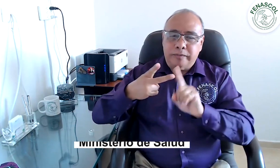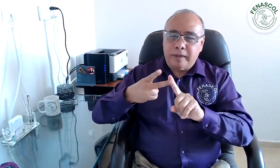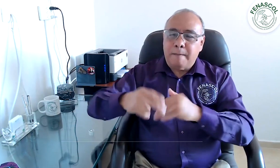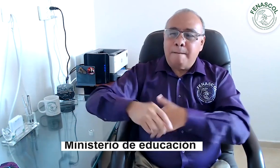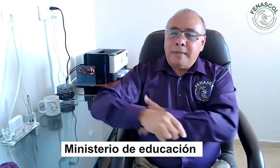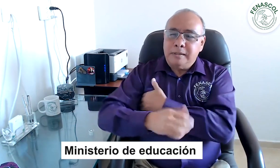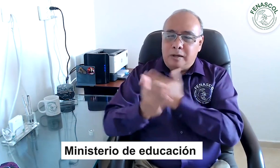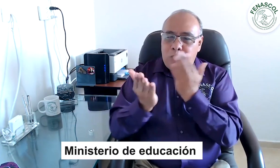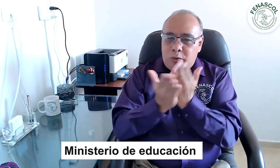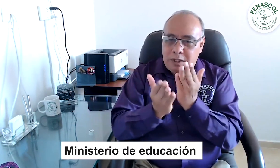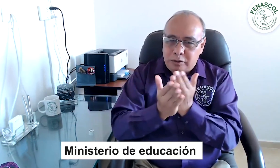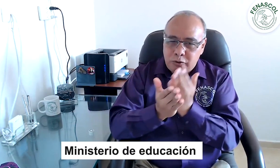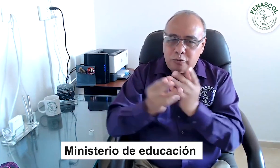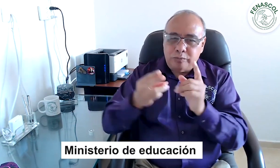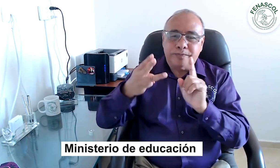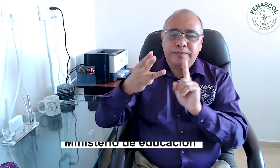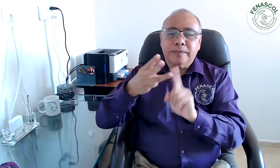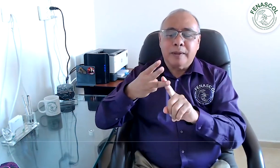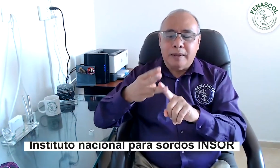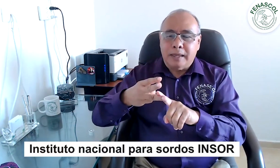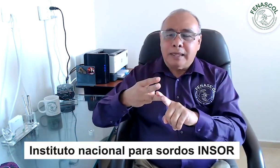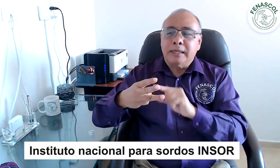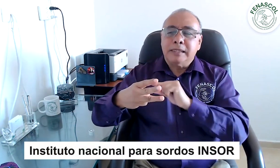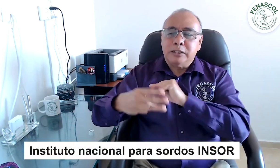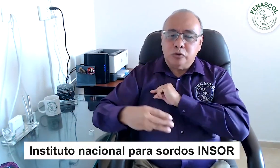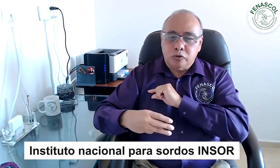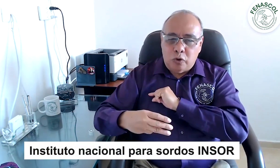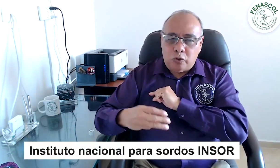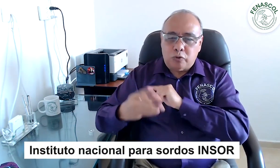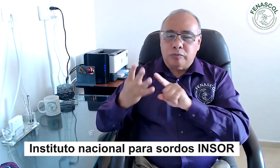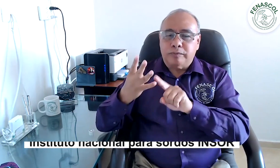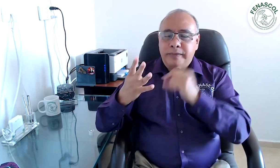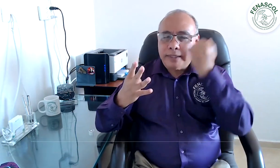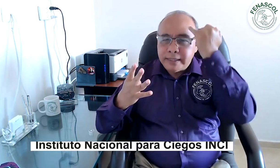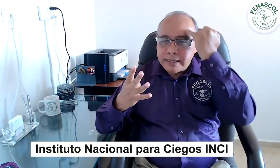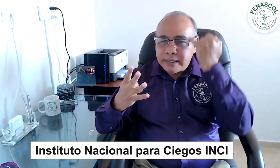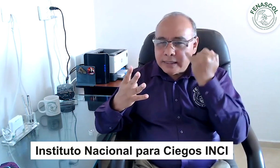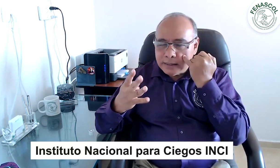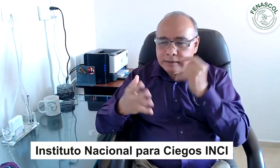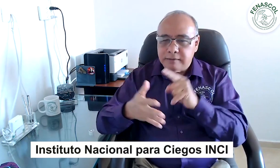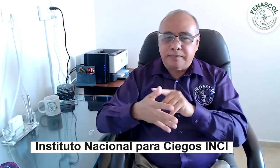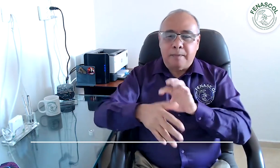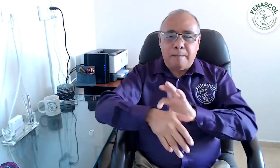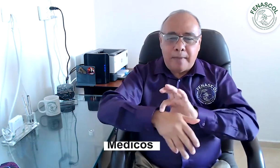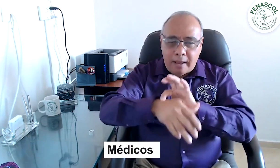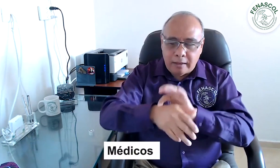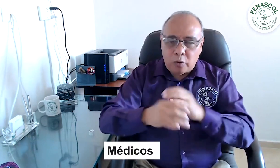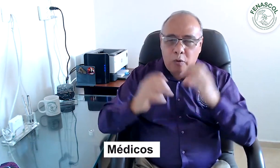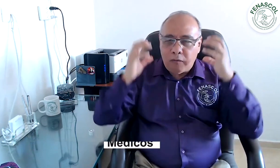Salud, Ministerio de Educación, Instituto Nacional para Sordos INSOR, Instituto Nacional para Ciegos INSI,